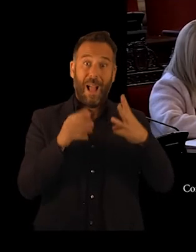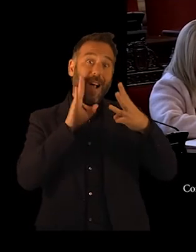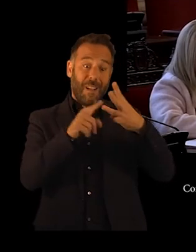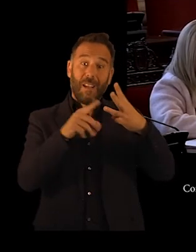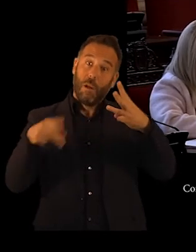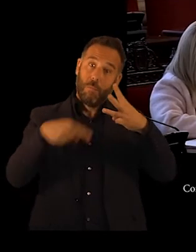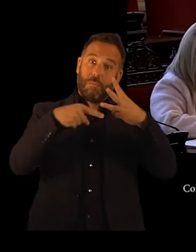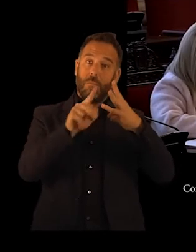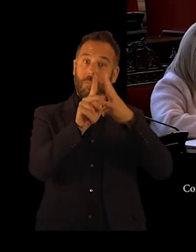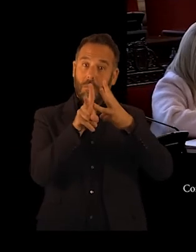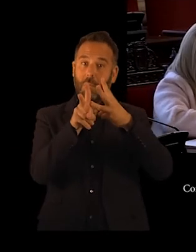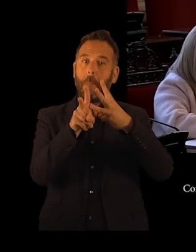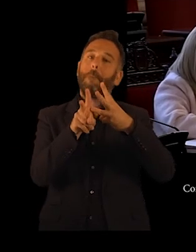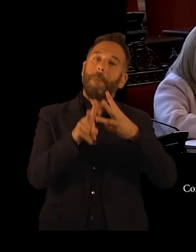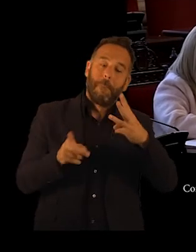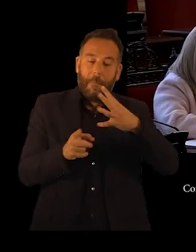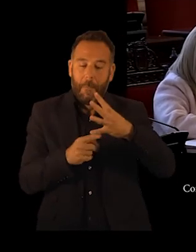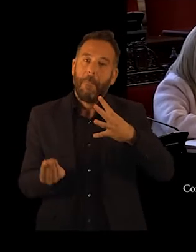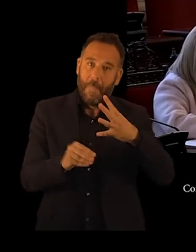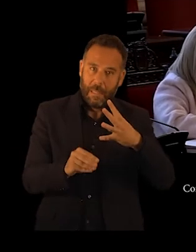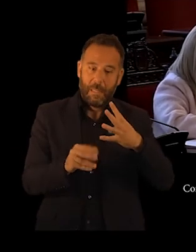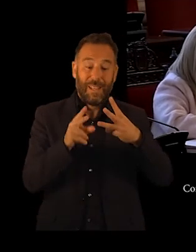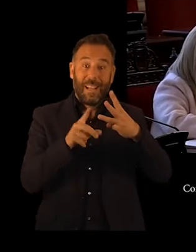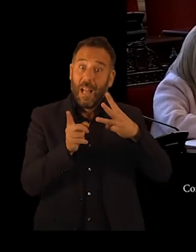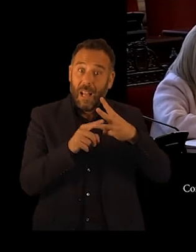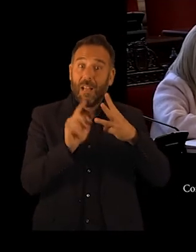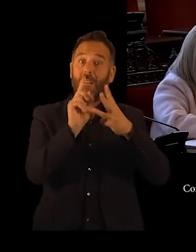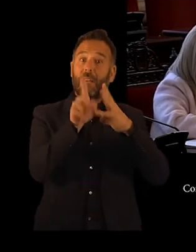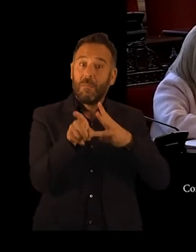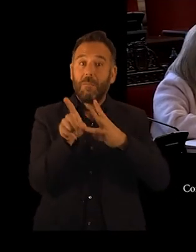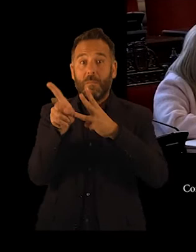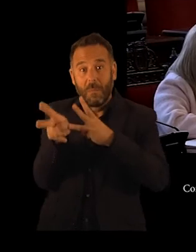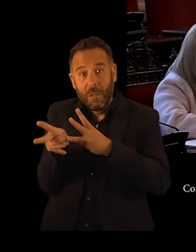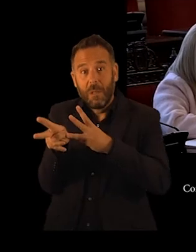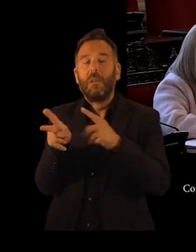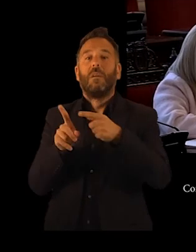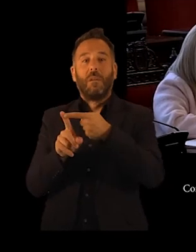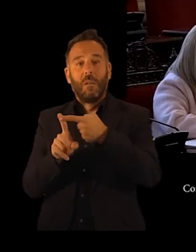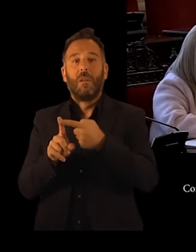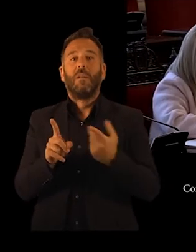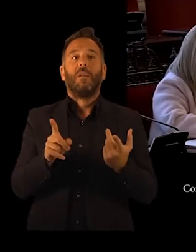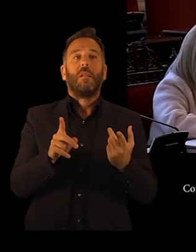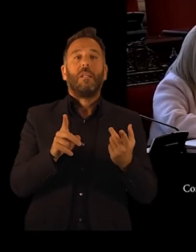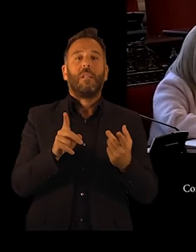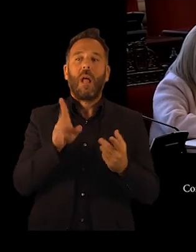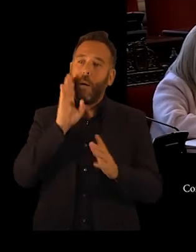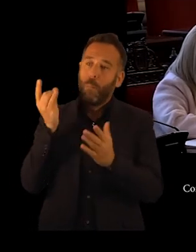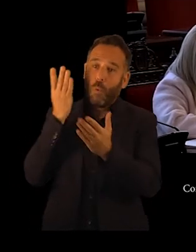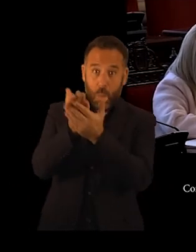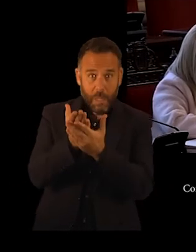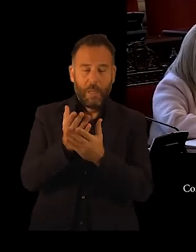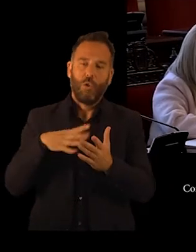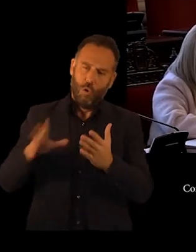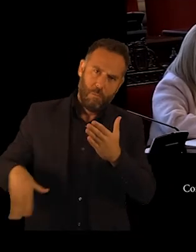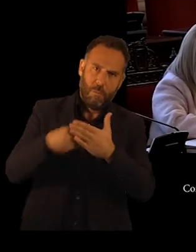añadir un cuarto punto. En el punto tercero, añadir a la